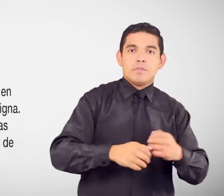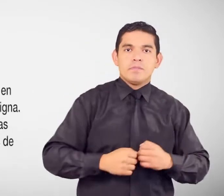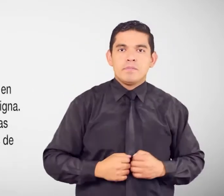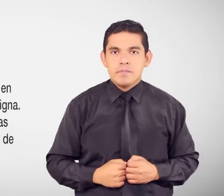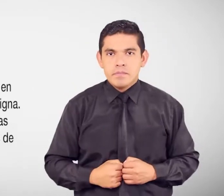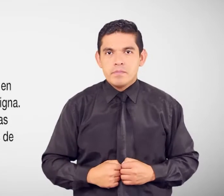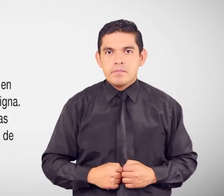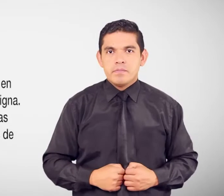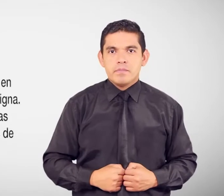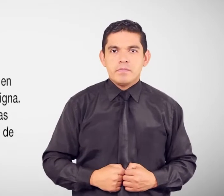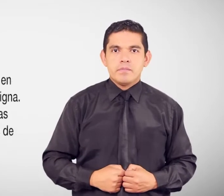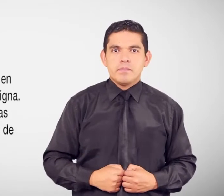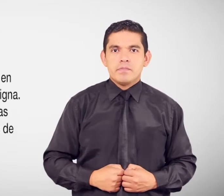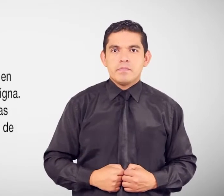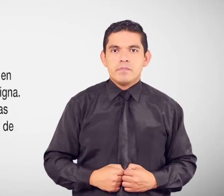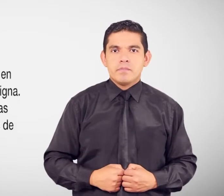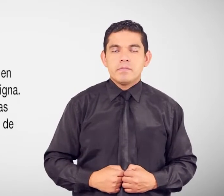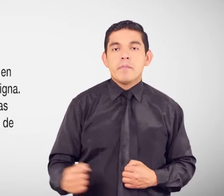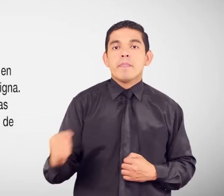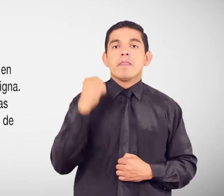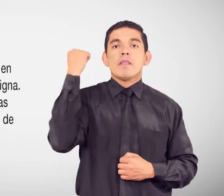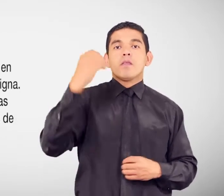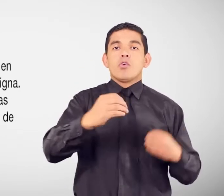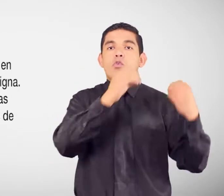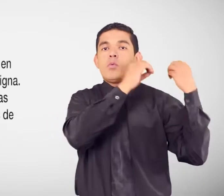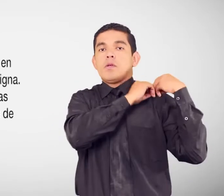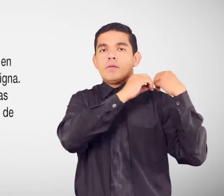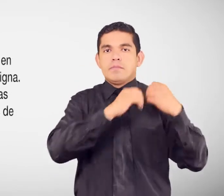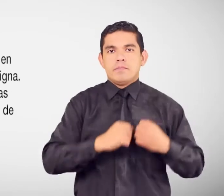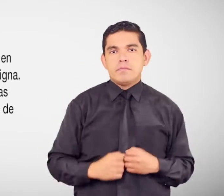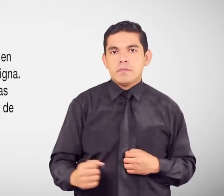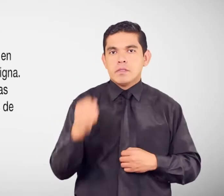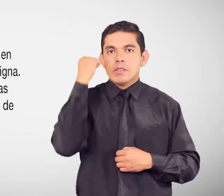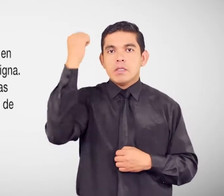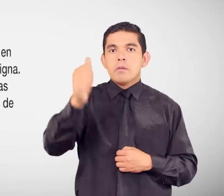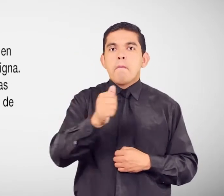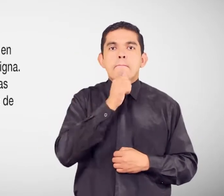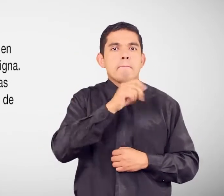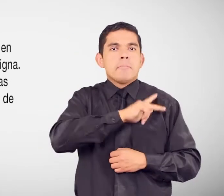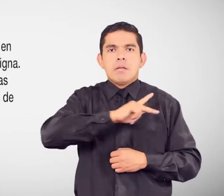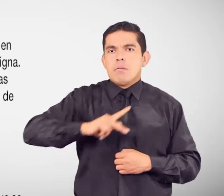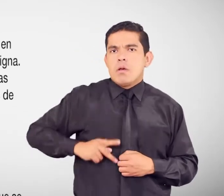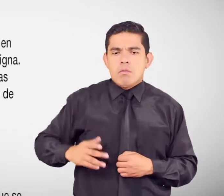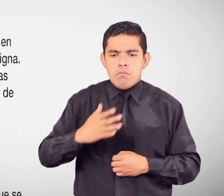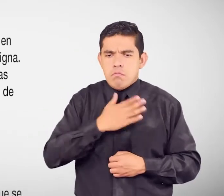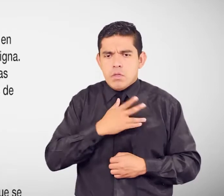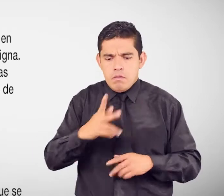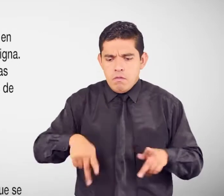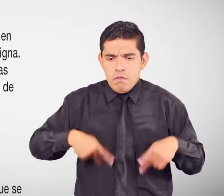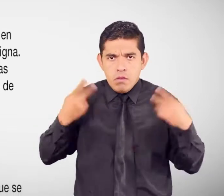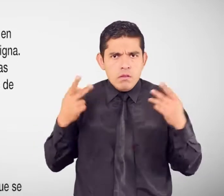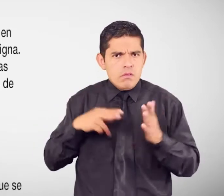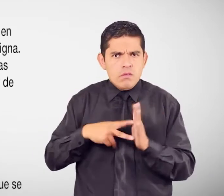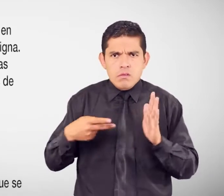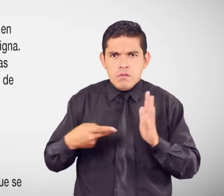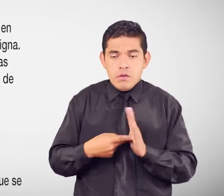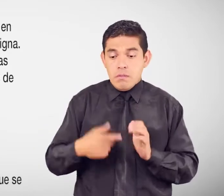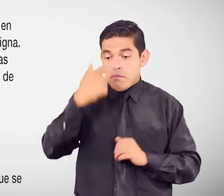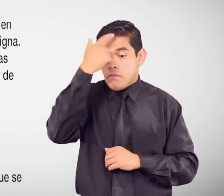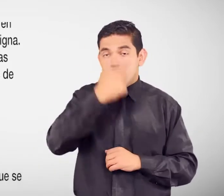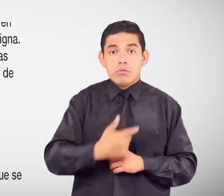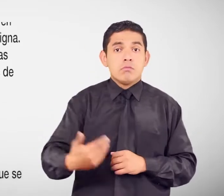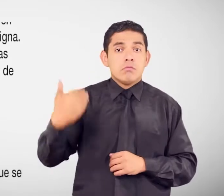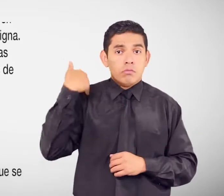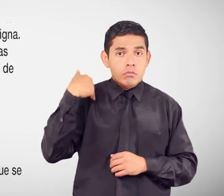Derechos y obligaciones Derecho a la intimidad personal En que consiste Todas las personas Tienen derecho A que se